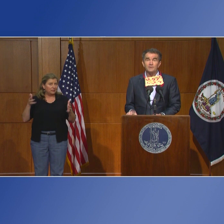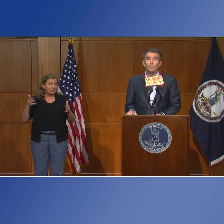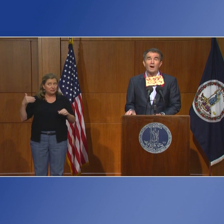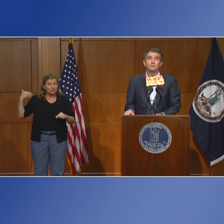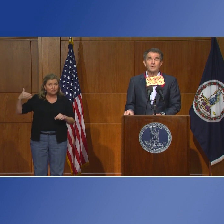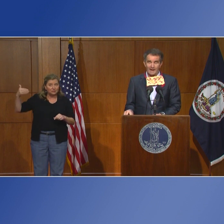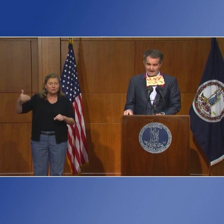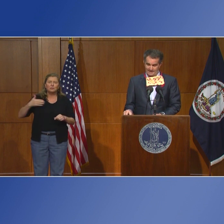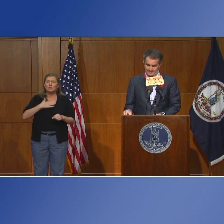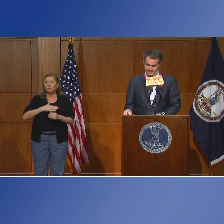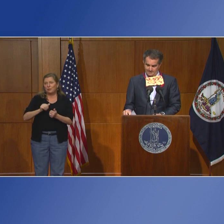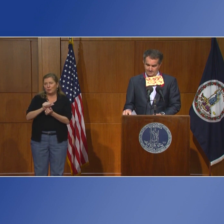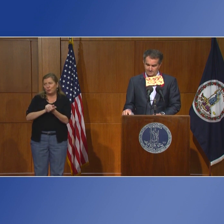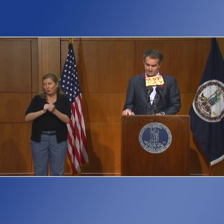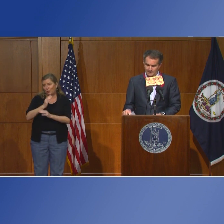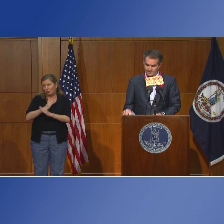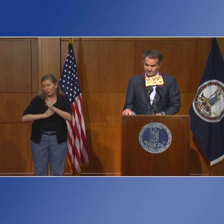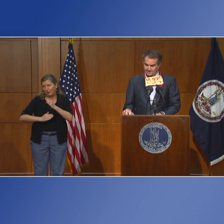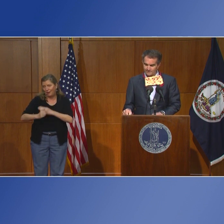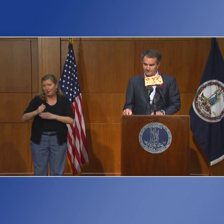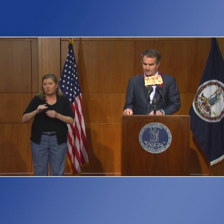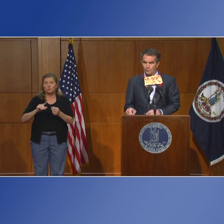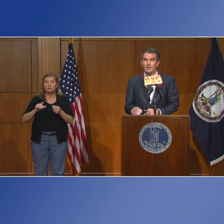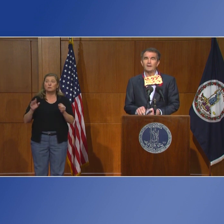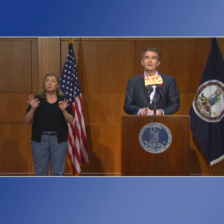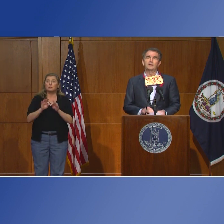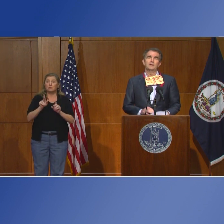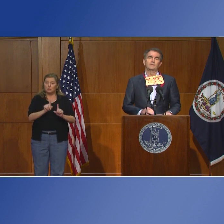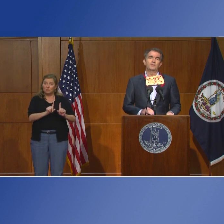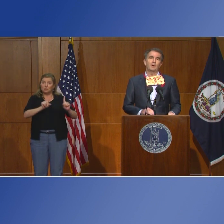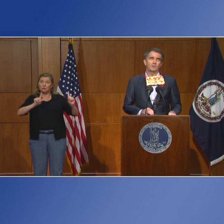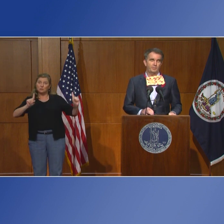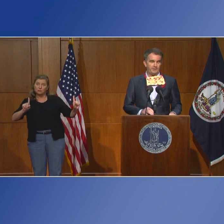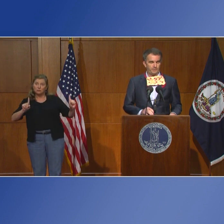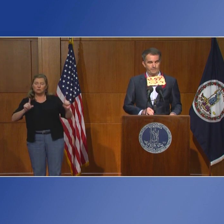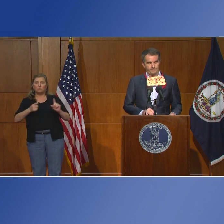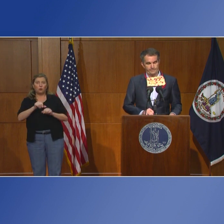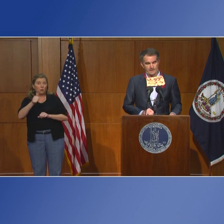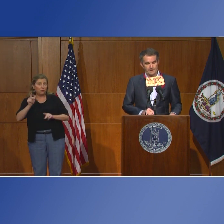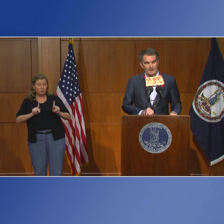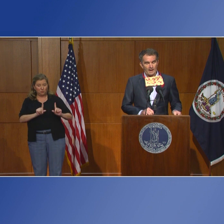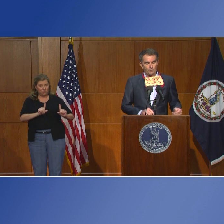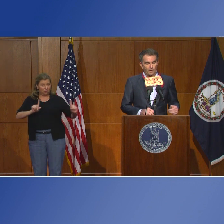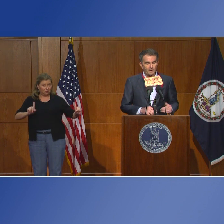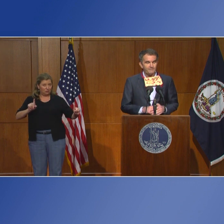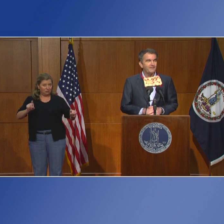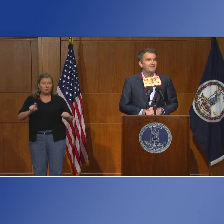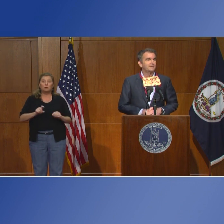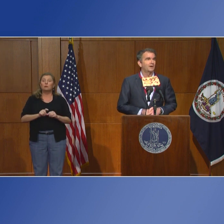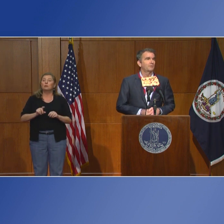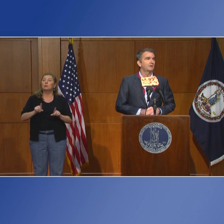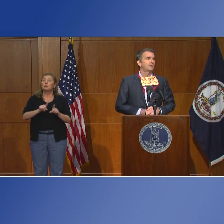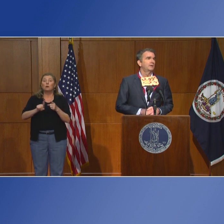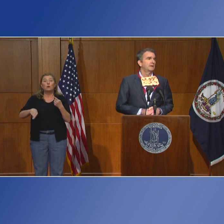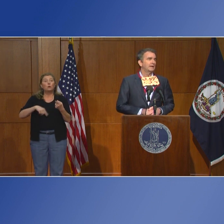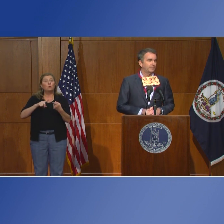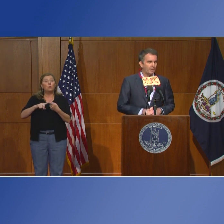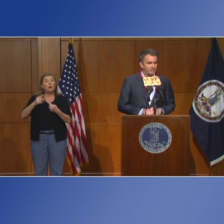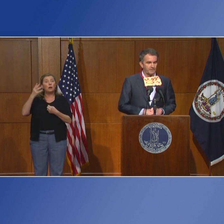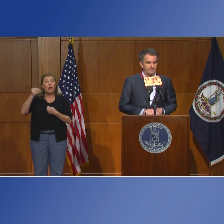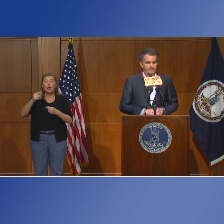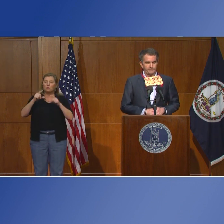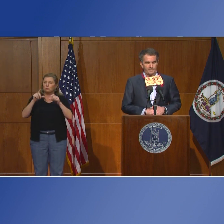futuro. Ustedes ya me han oído decir antes, lávense las manos, párense a seis pies el uno del otro,